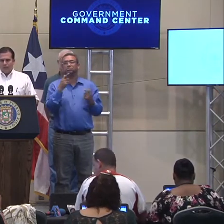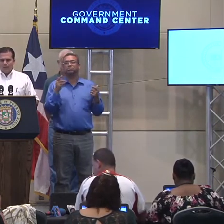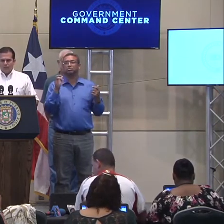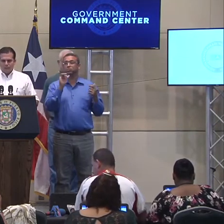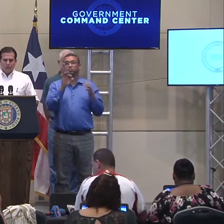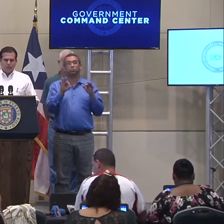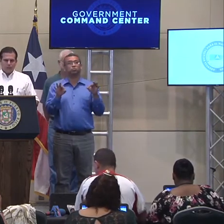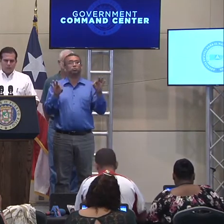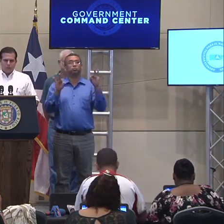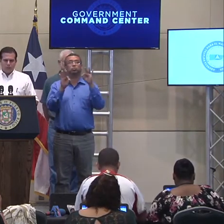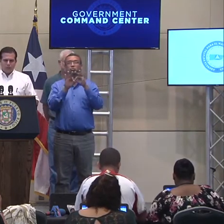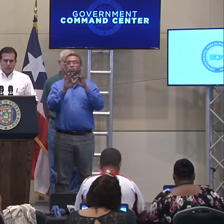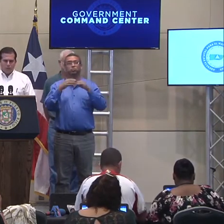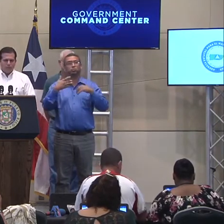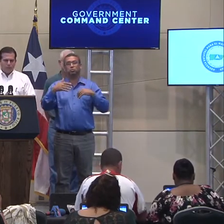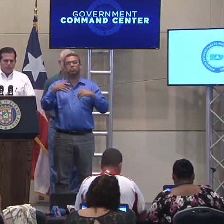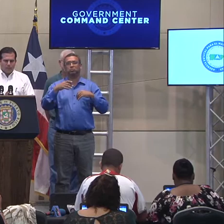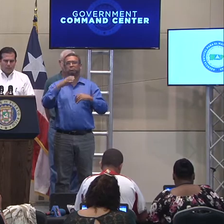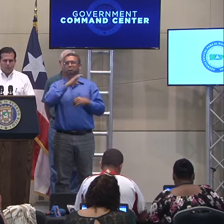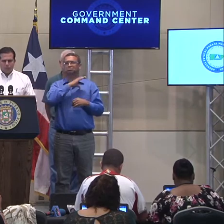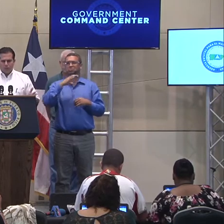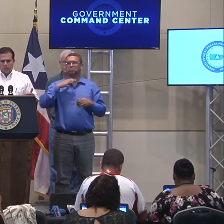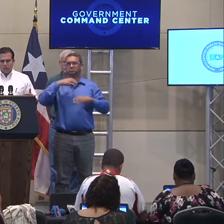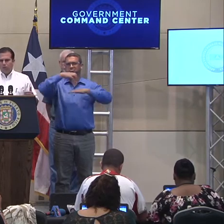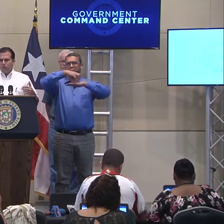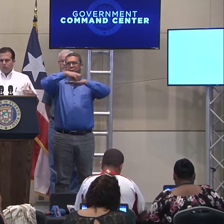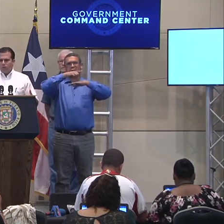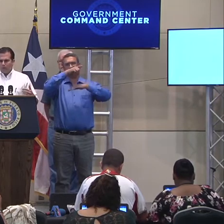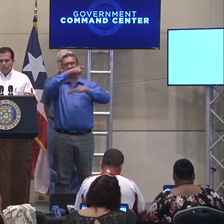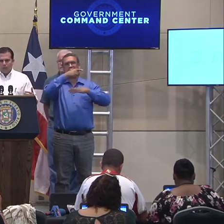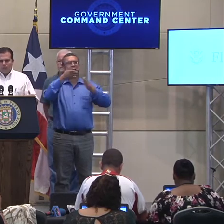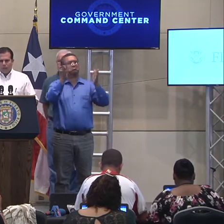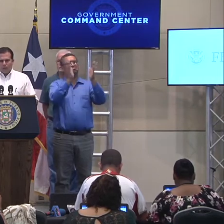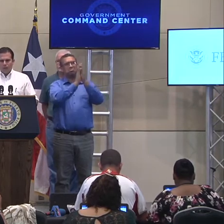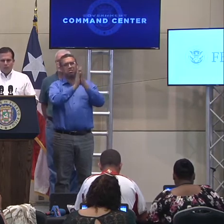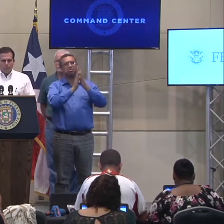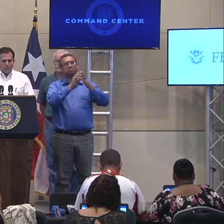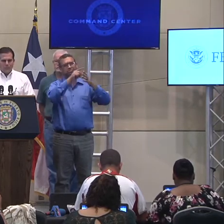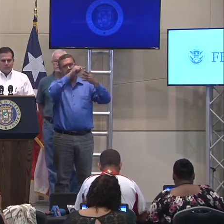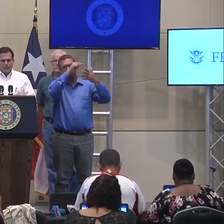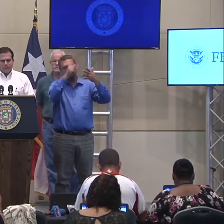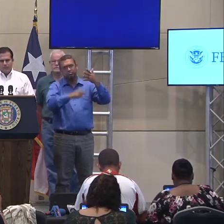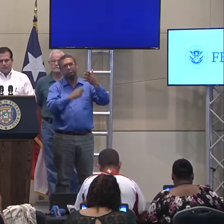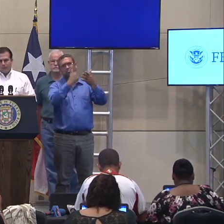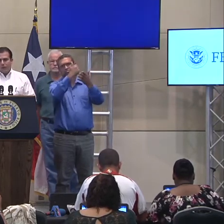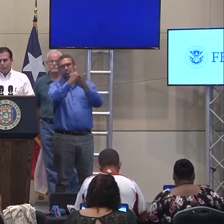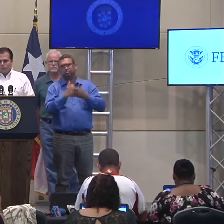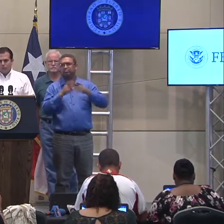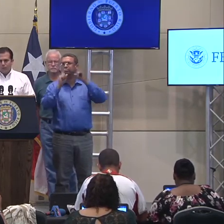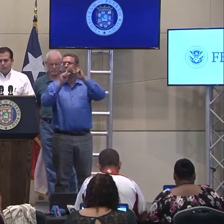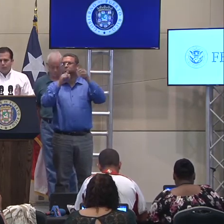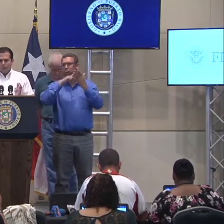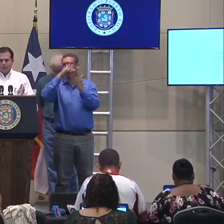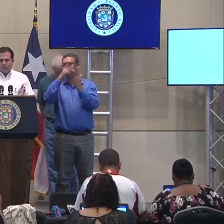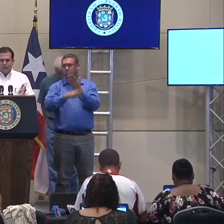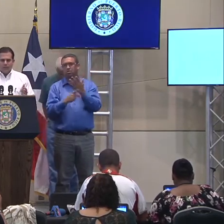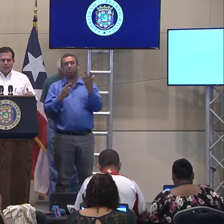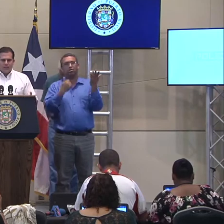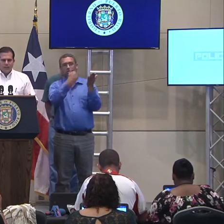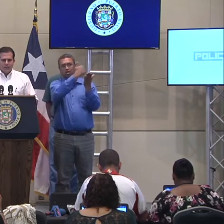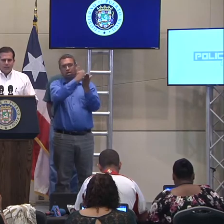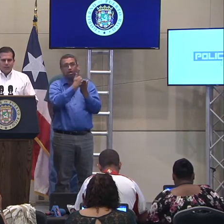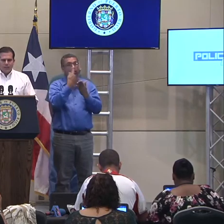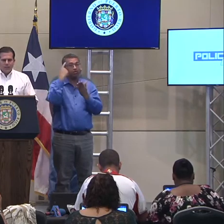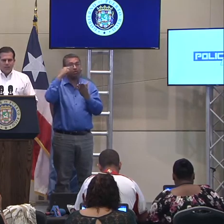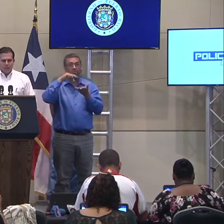petición más grande al Congreso que se tome acción, con Puerto Rico, con una serie de programas que nos permitan tener los recursos necesarios para salir de